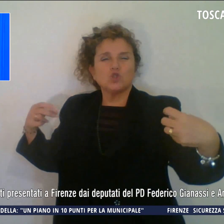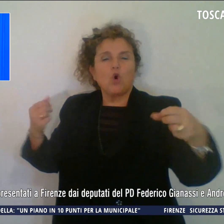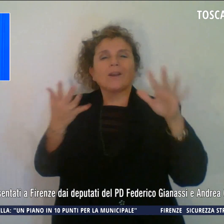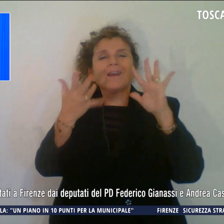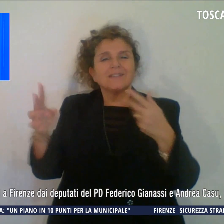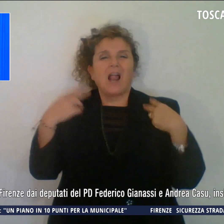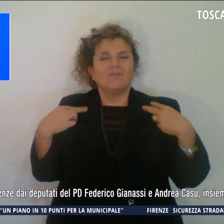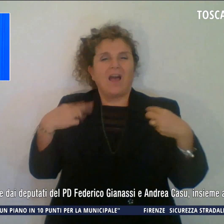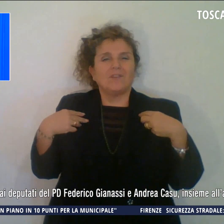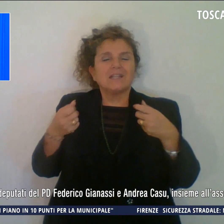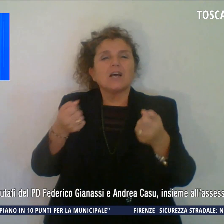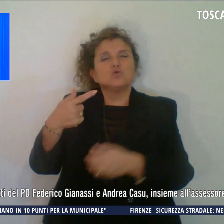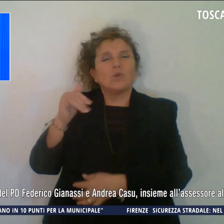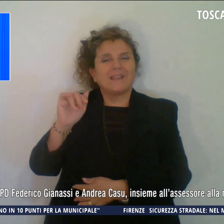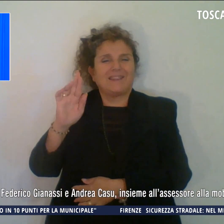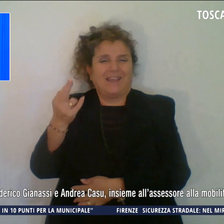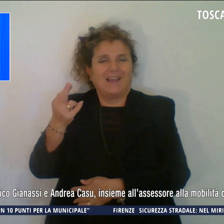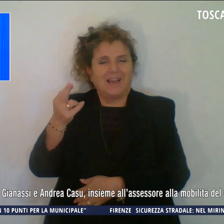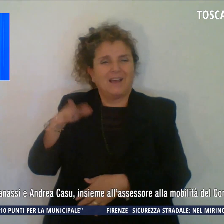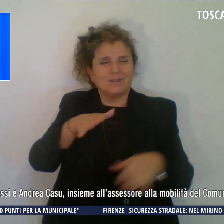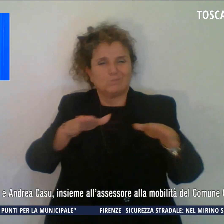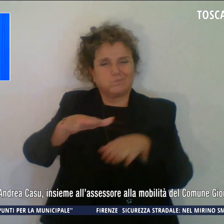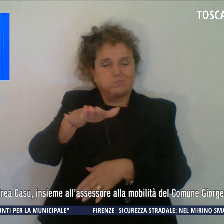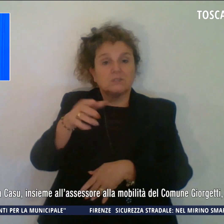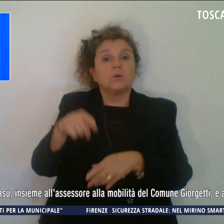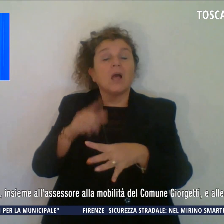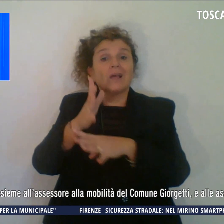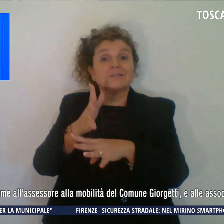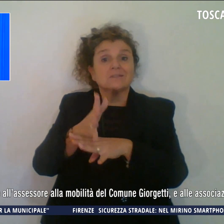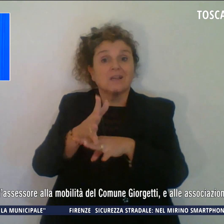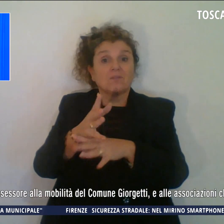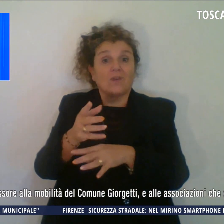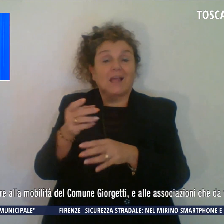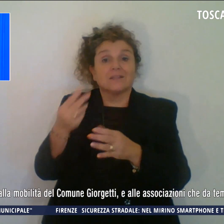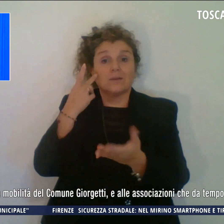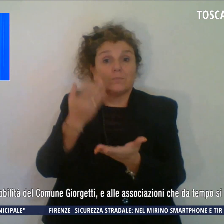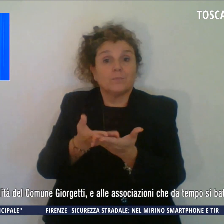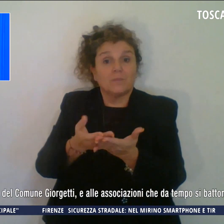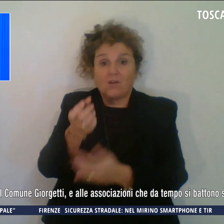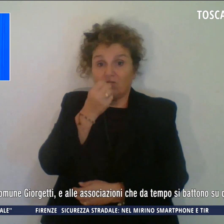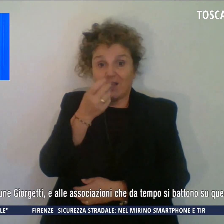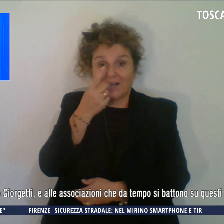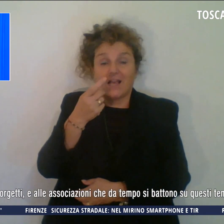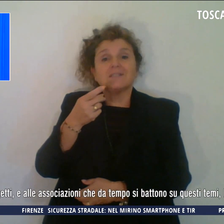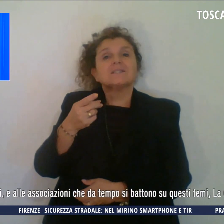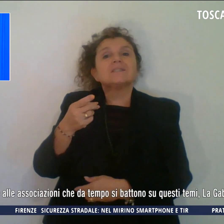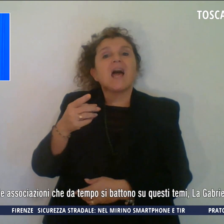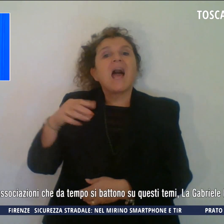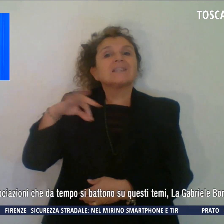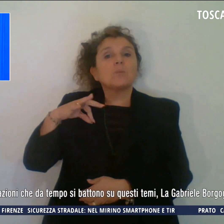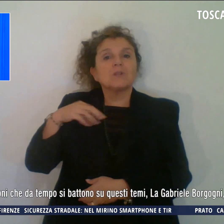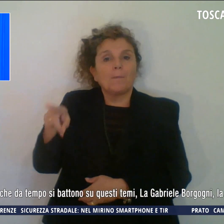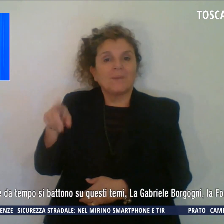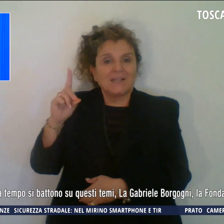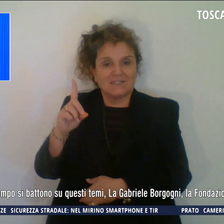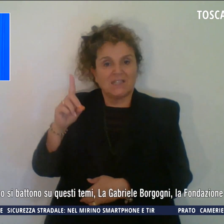Questi gli interventi presentati a Firenze dai deputati del PD Federico